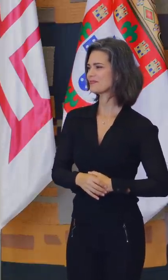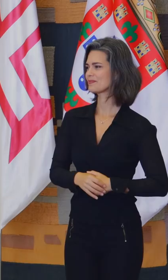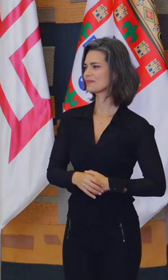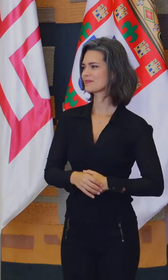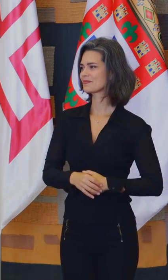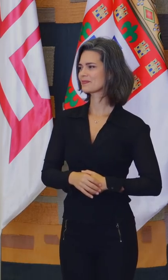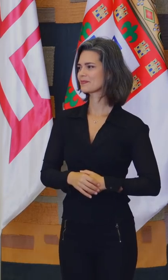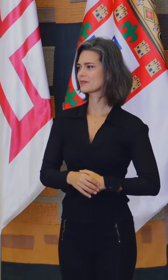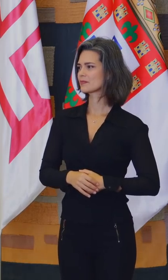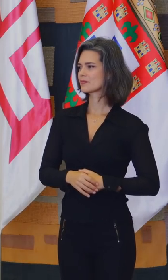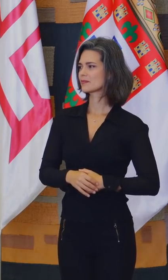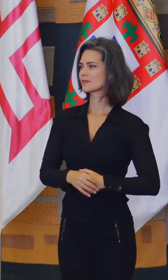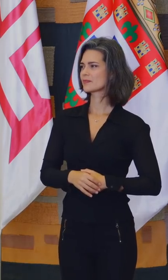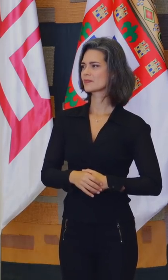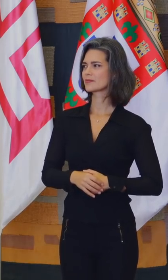Aplausos.